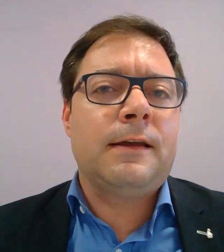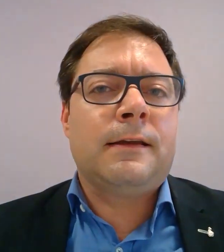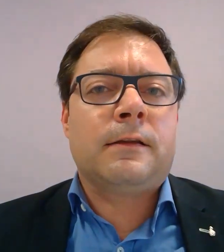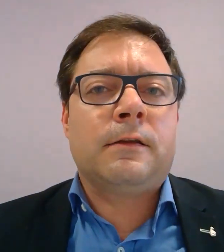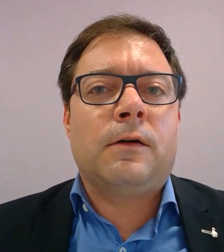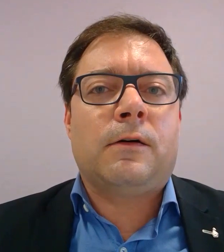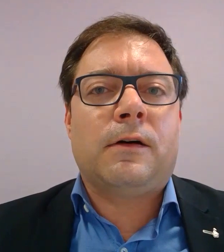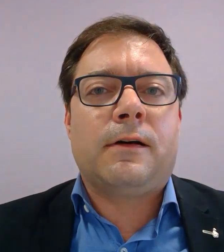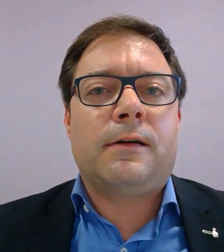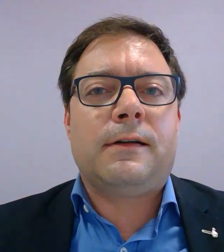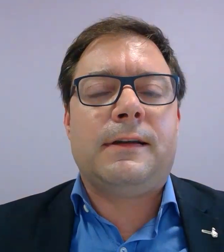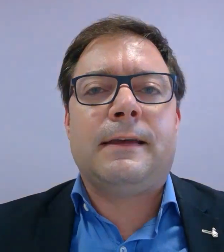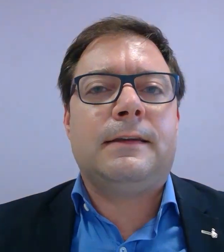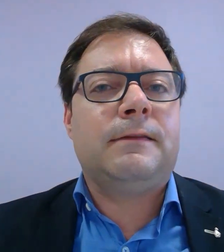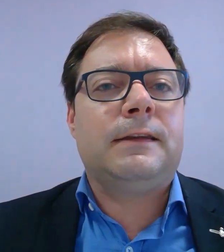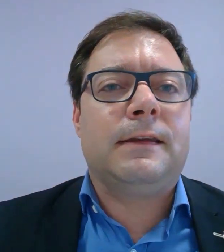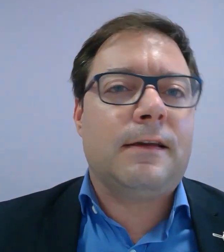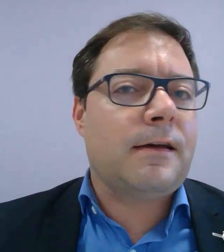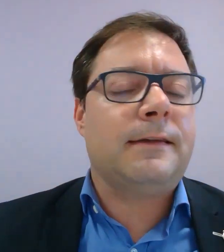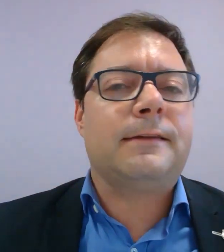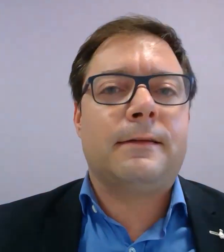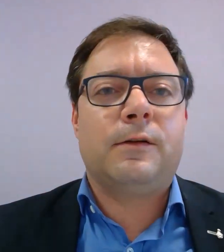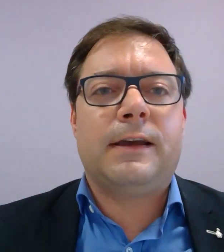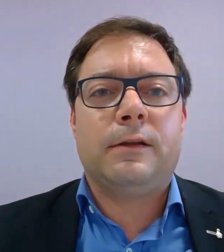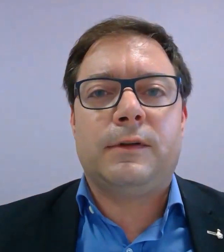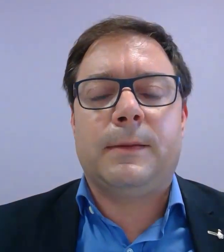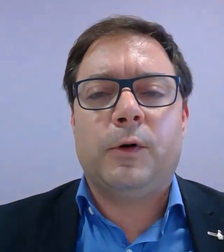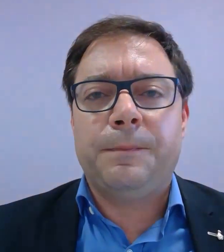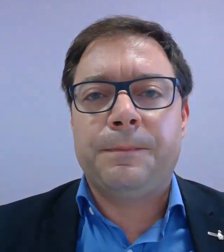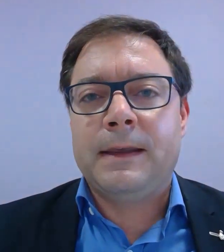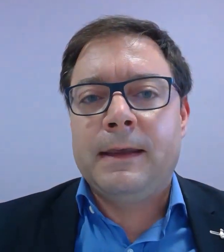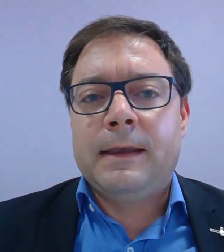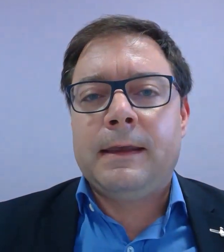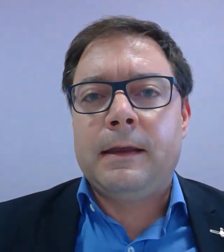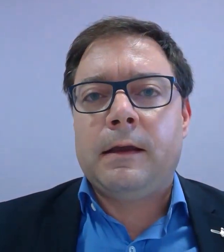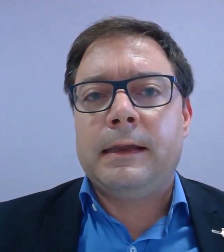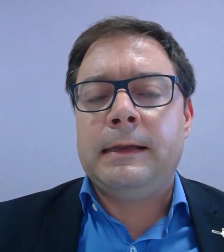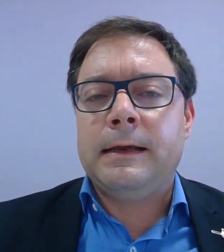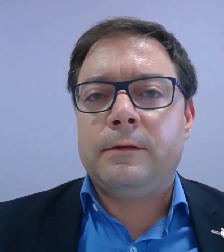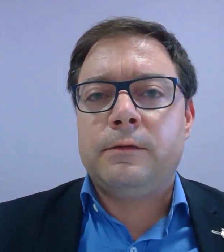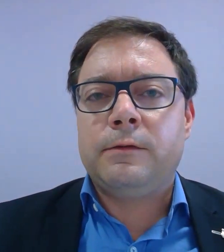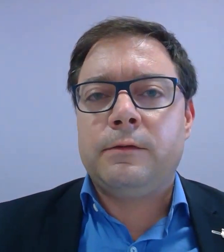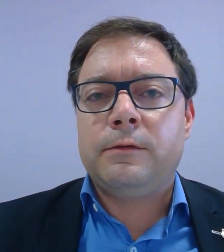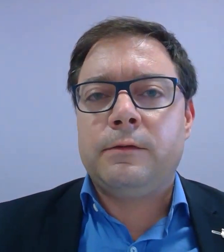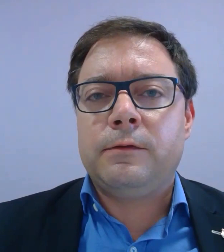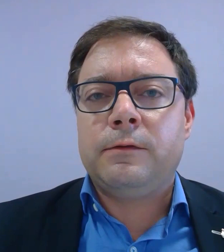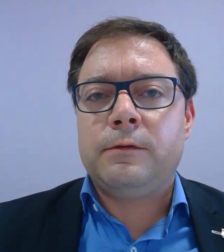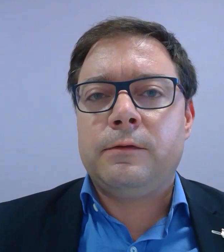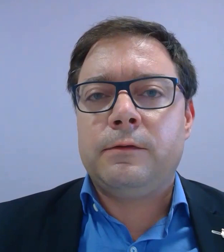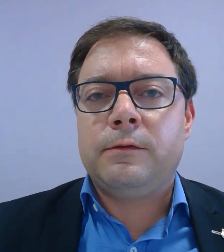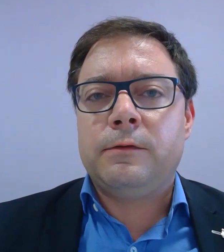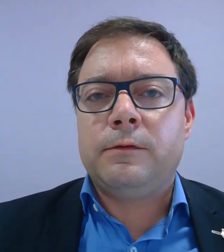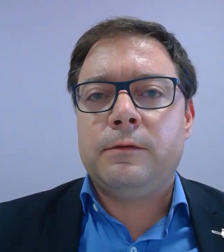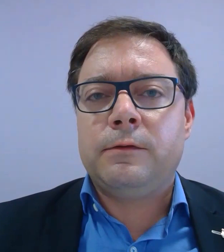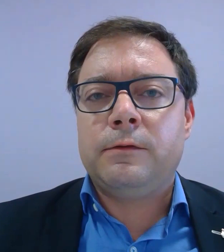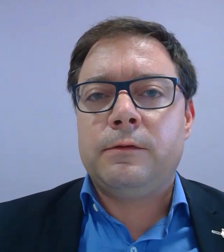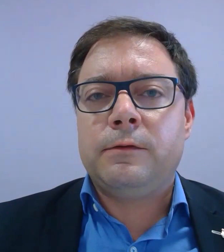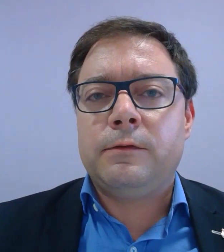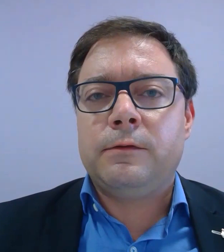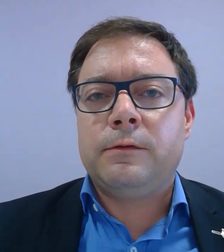dans les activités extrascolaires notamment. Et il y a un sujet qui nous tient particulièrement à cœur, c'est la